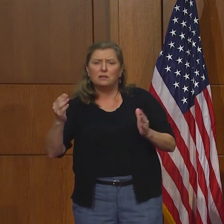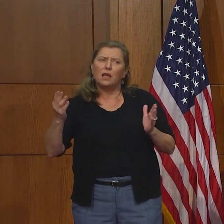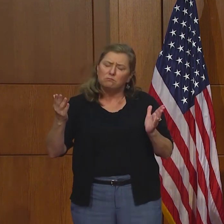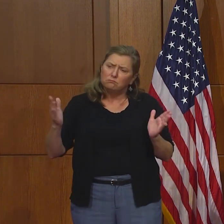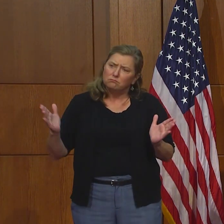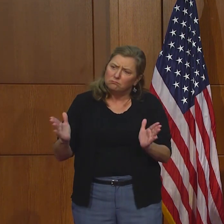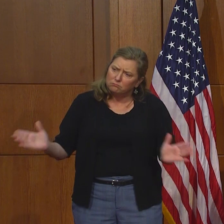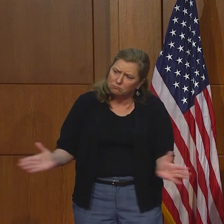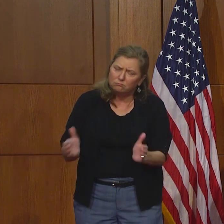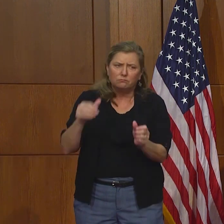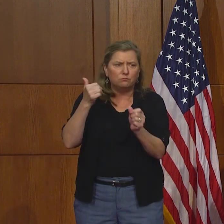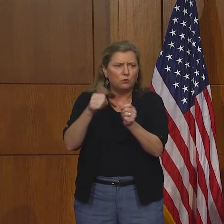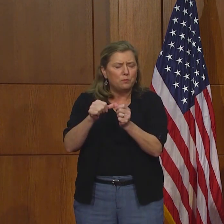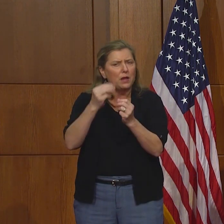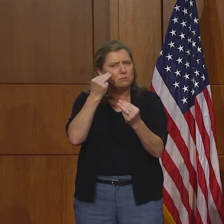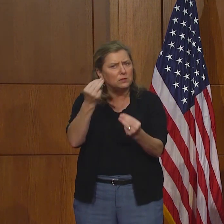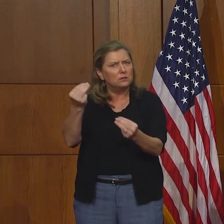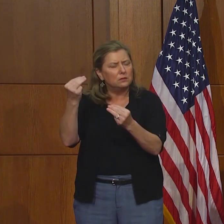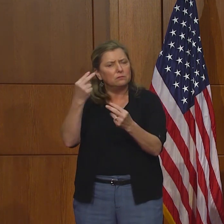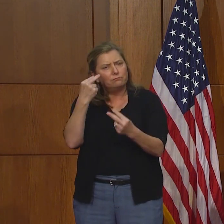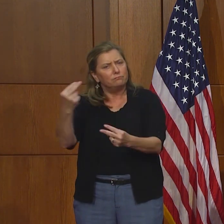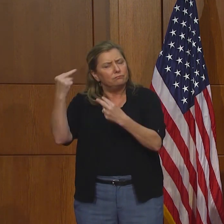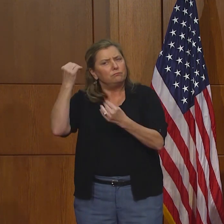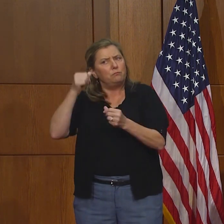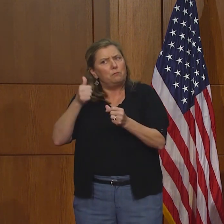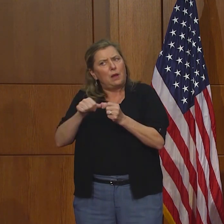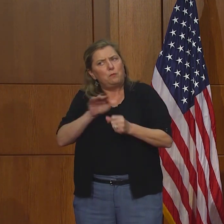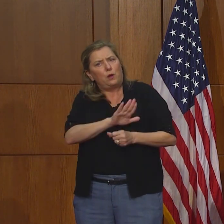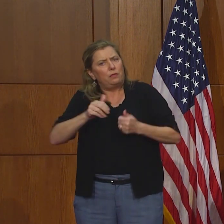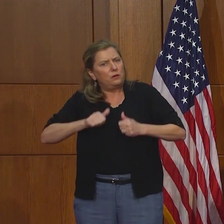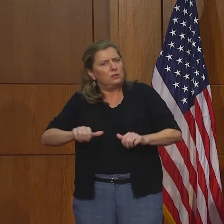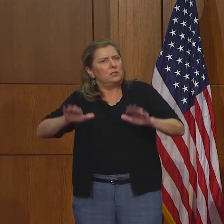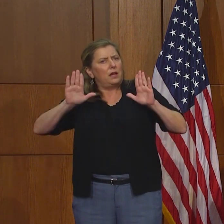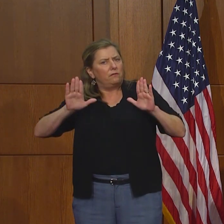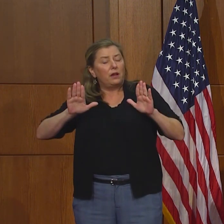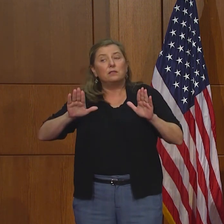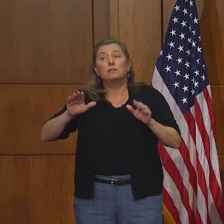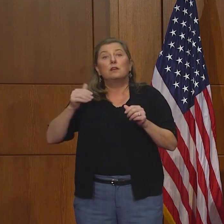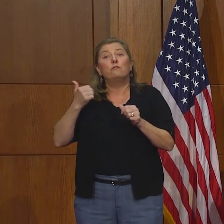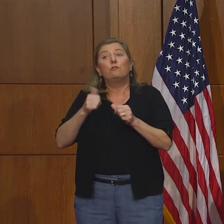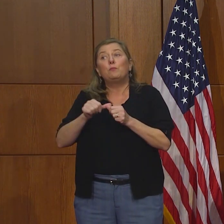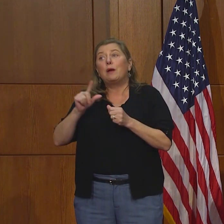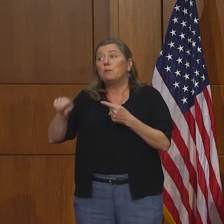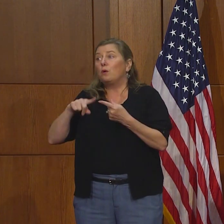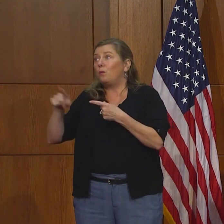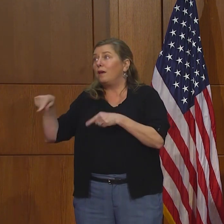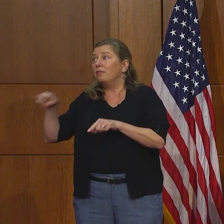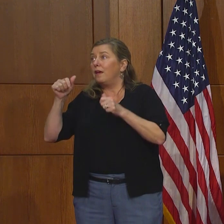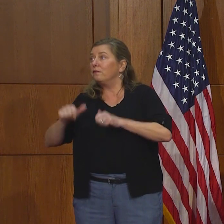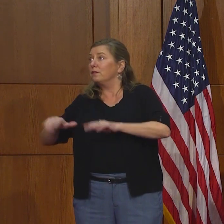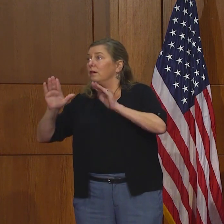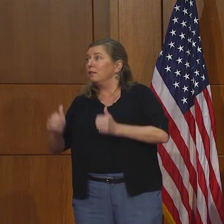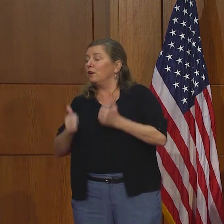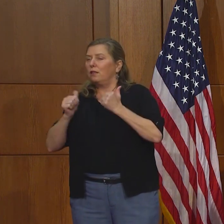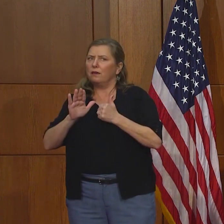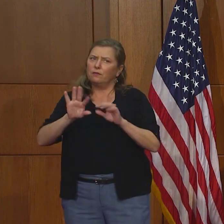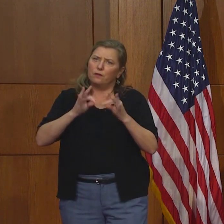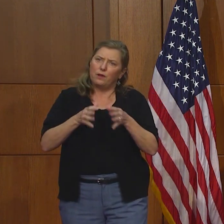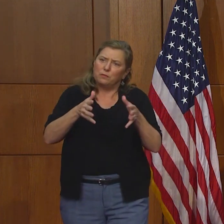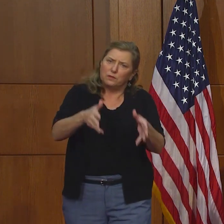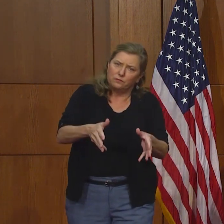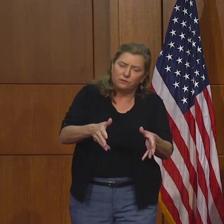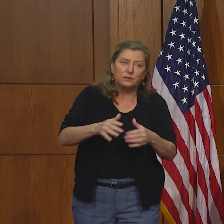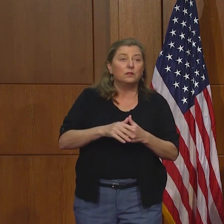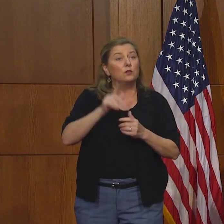recuerden y reflexionen esos sacrificios y todas las personas que han sufrido. Y